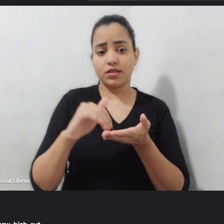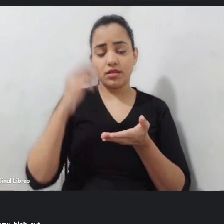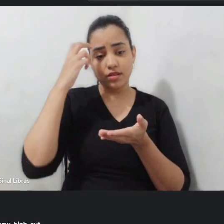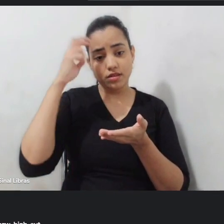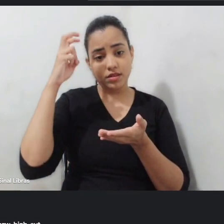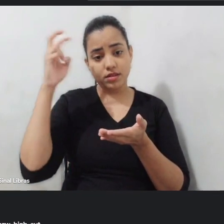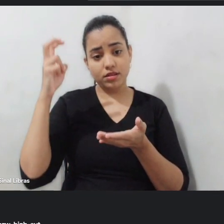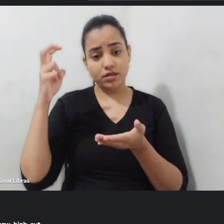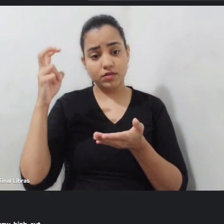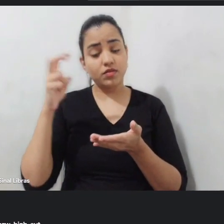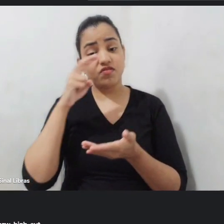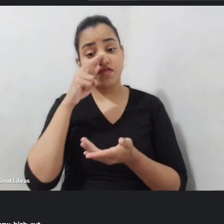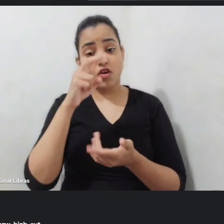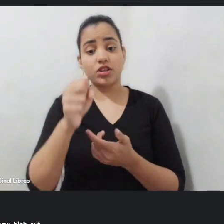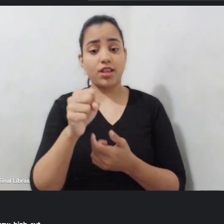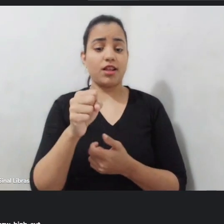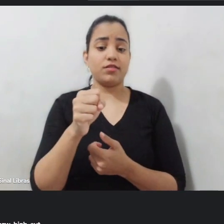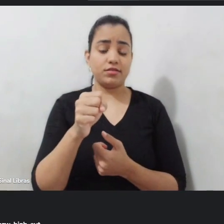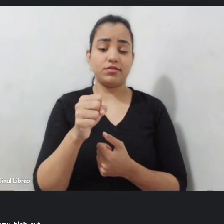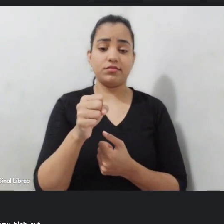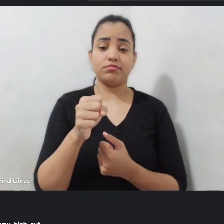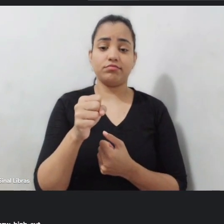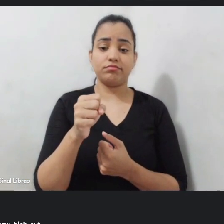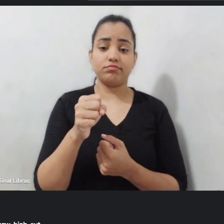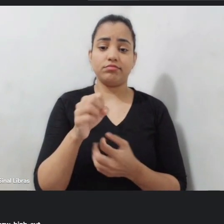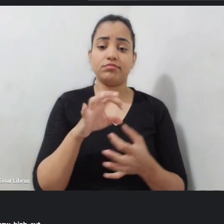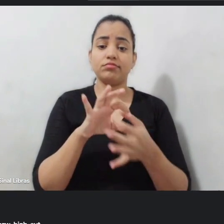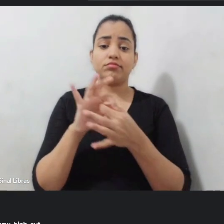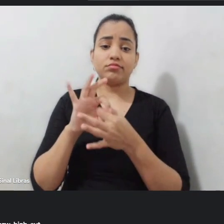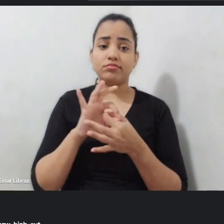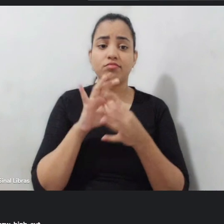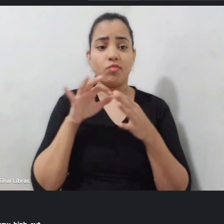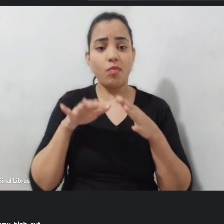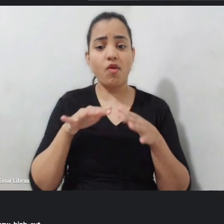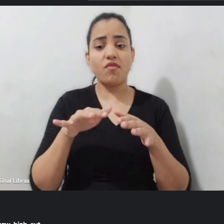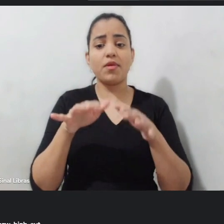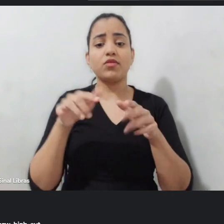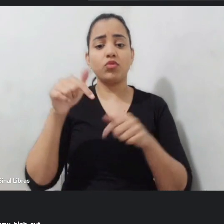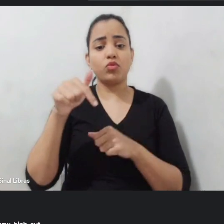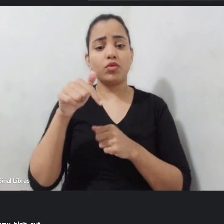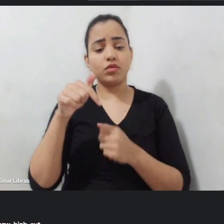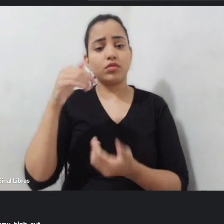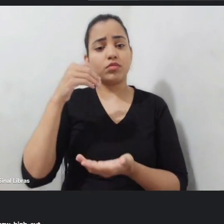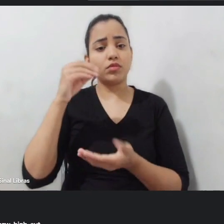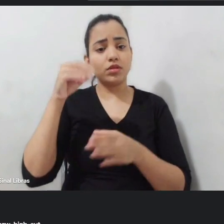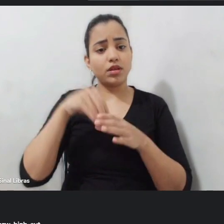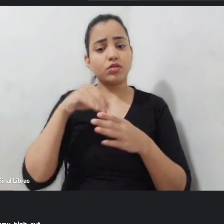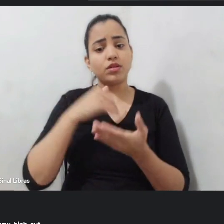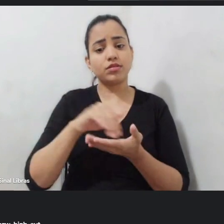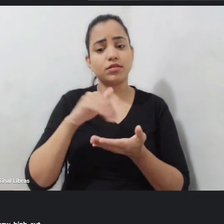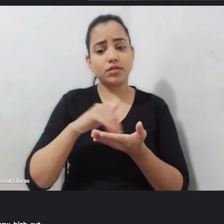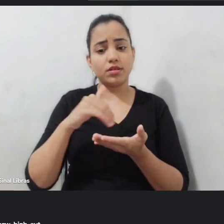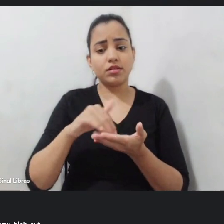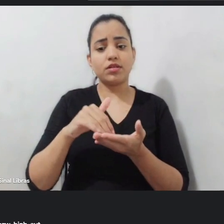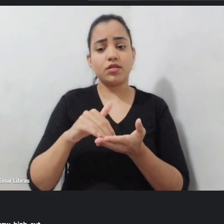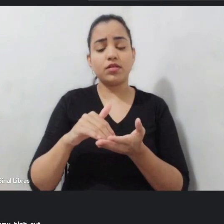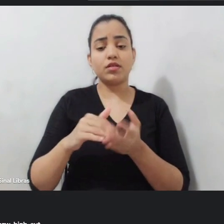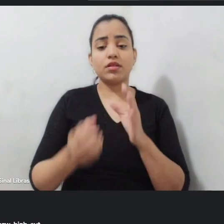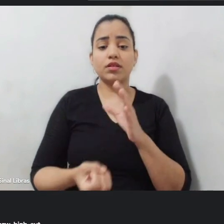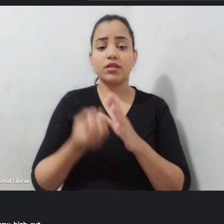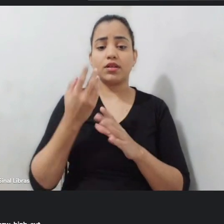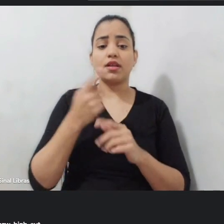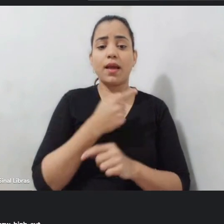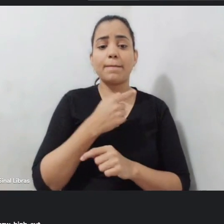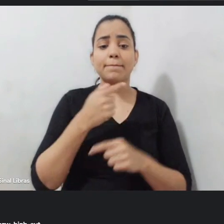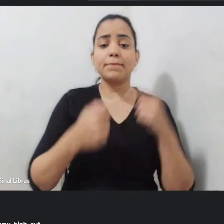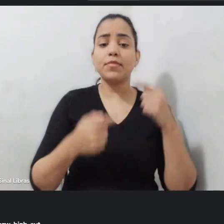fortalecermos esse nosso movimento aqui na Secretaria de Construção e Polícias Públicas e...